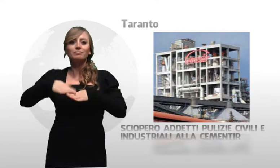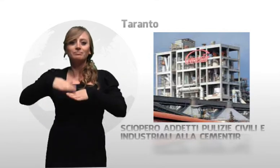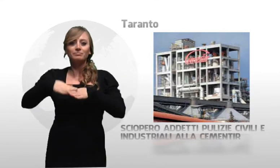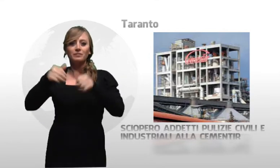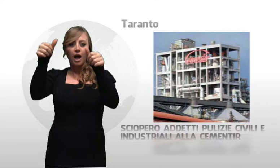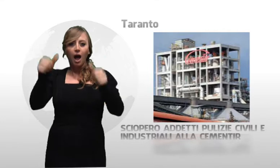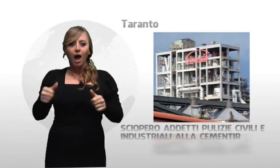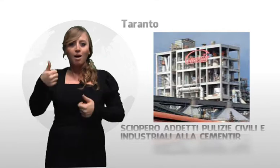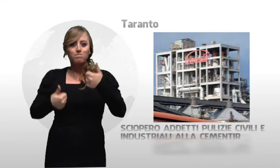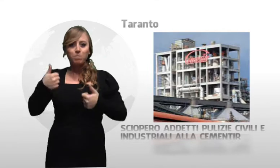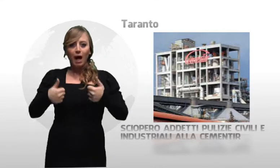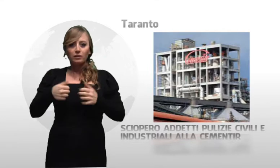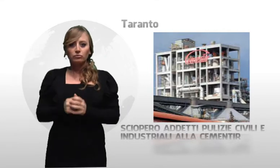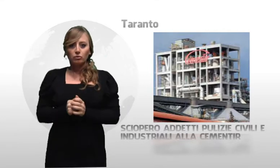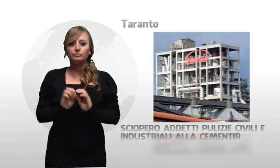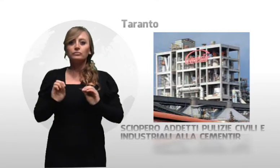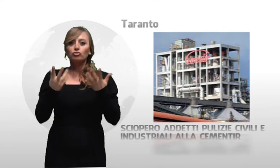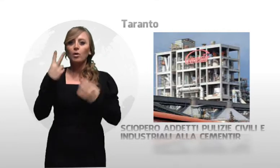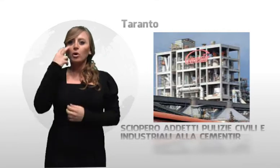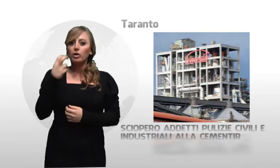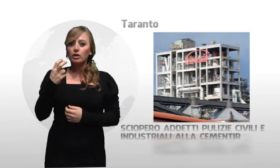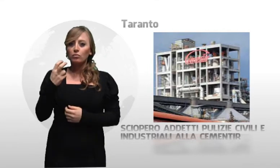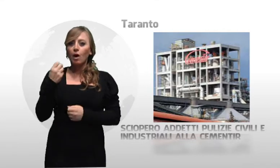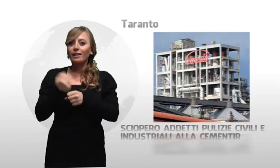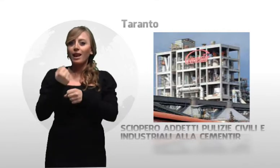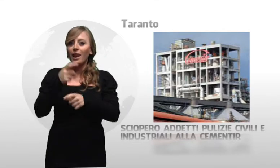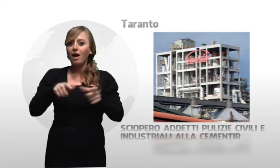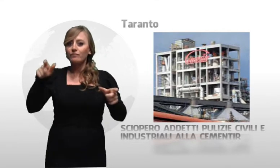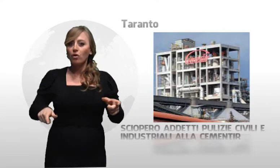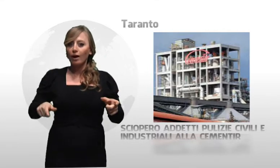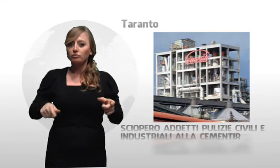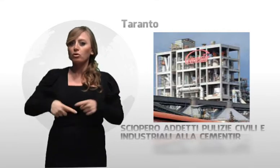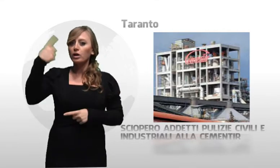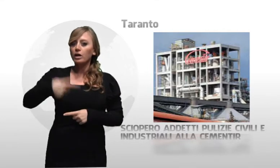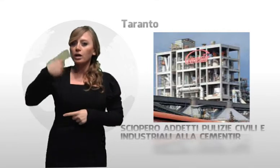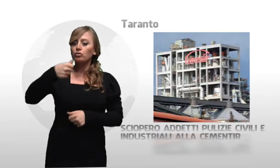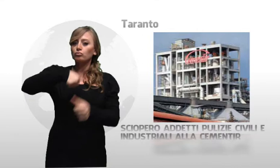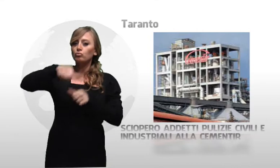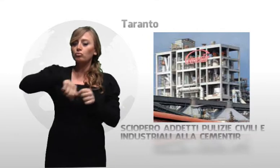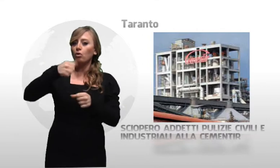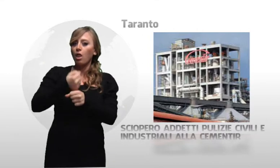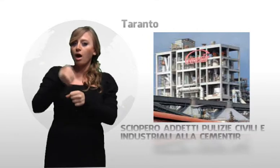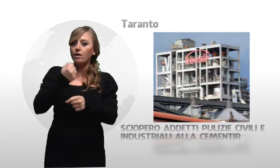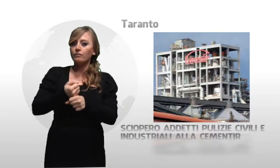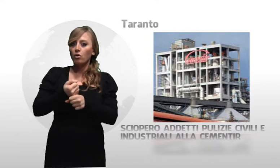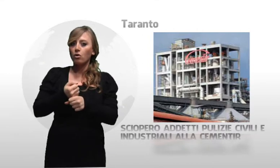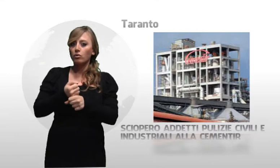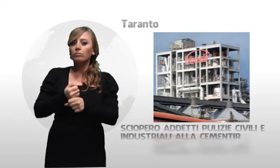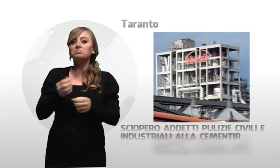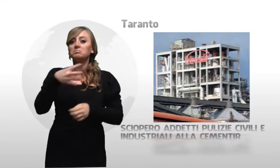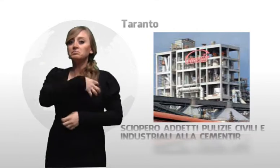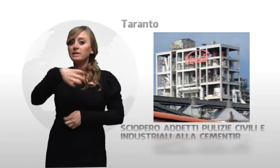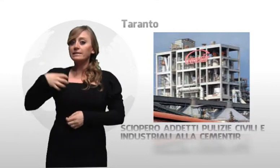riguarda l'intera forza lavoro per l'intero turno. Il sindacato rende noto di aver chiesto un incontro all'azienda in virtù della